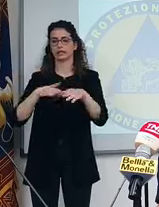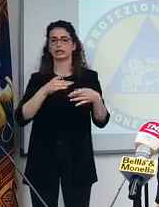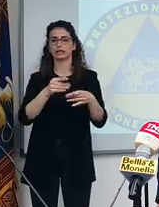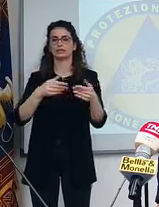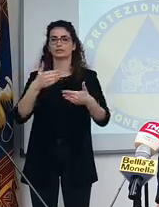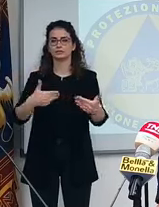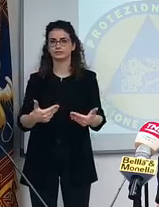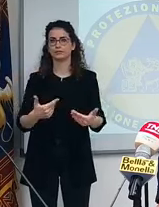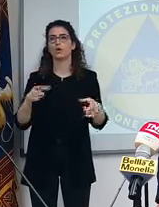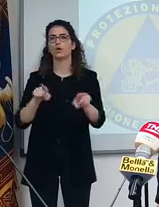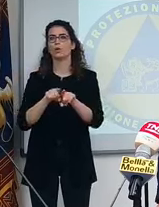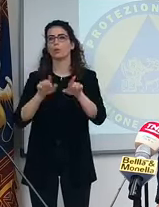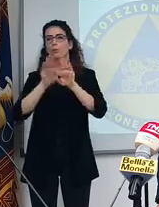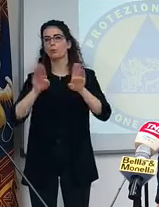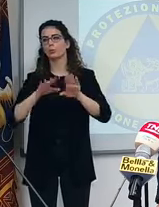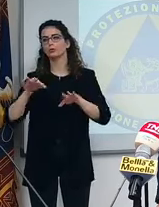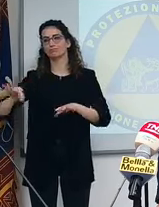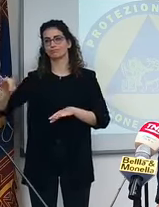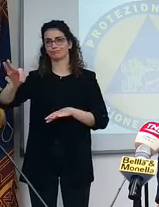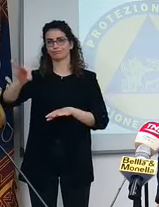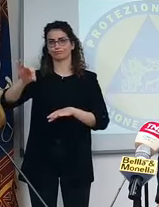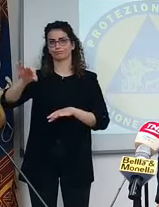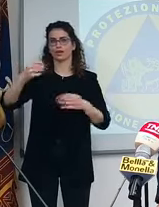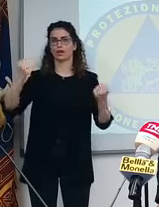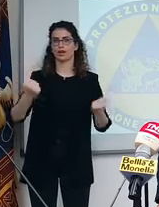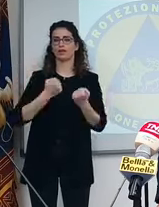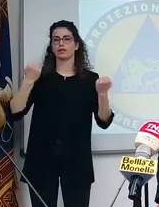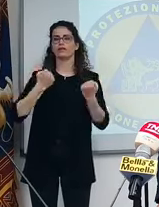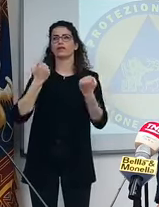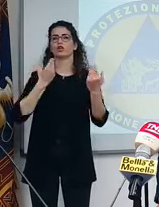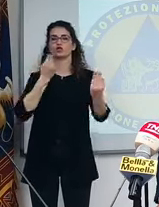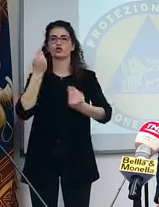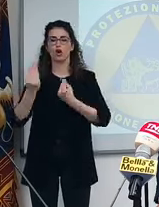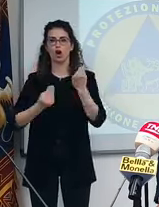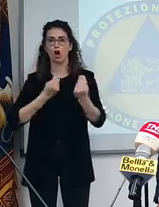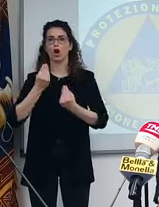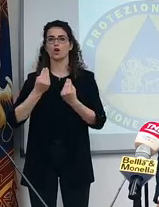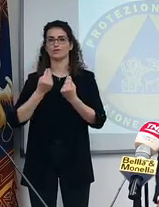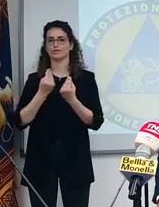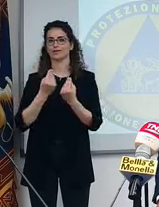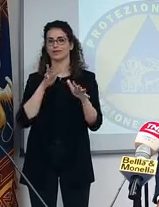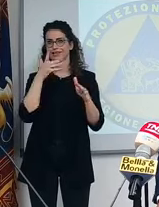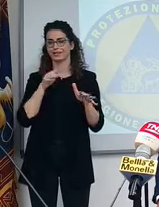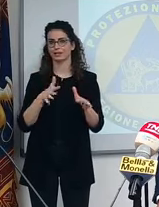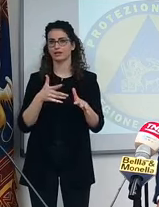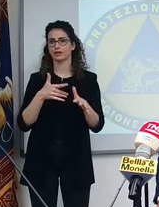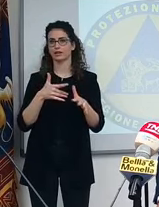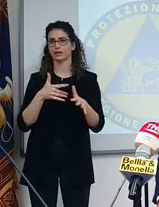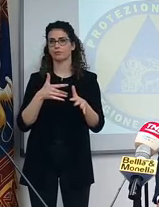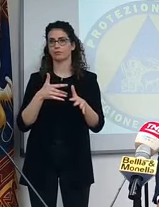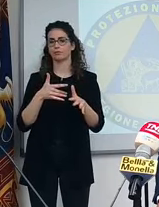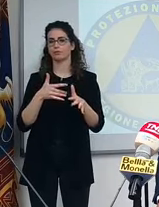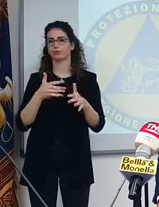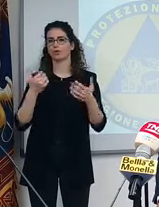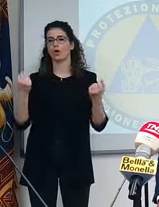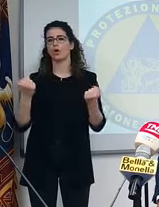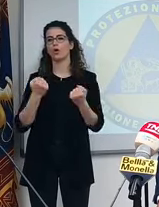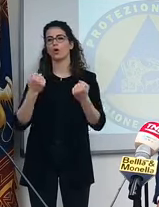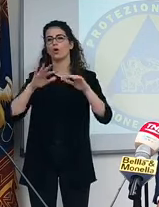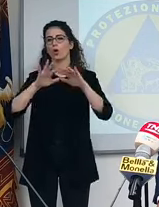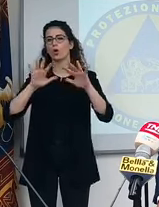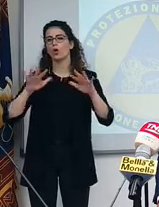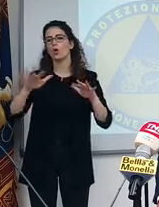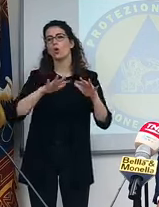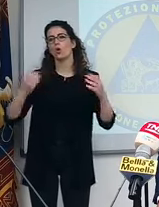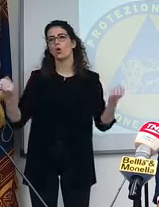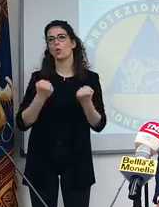viaggianti, ricordiamoci tutto il tema fiere, giostre e affini, Luna Park, che sono anche loro poveri,